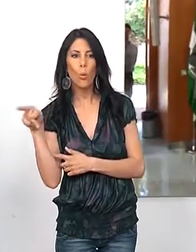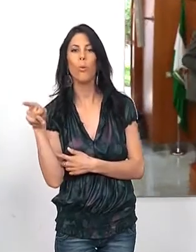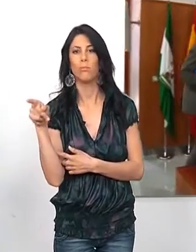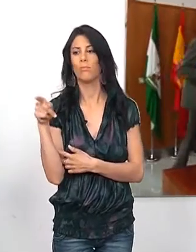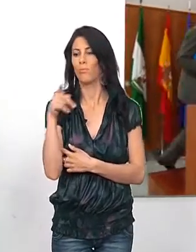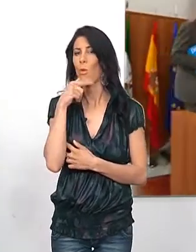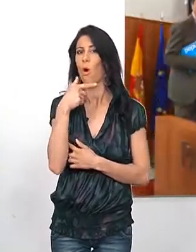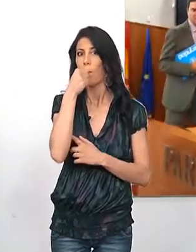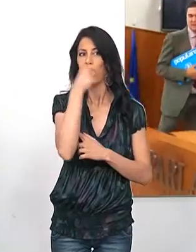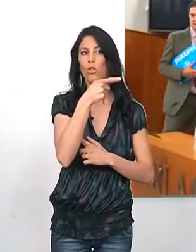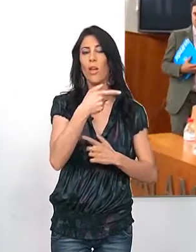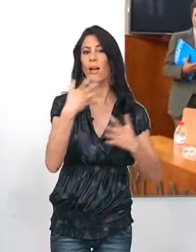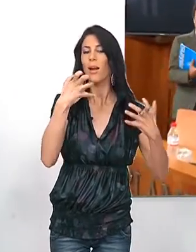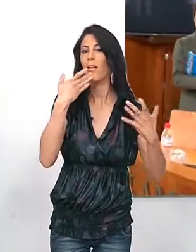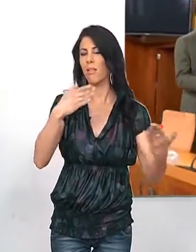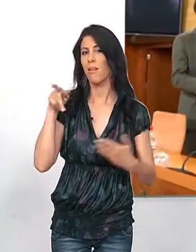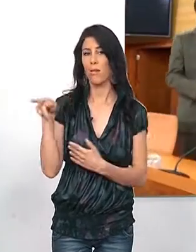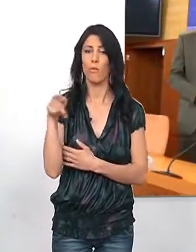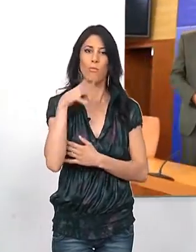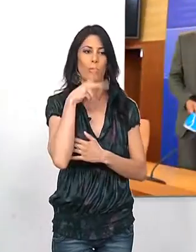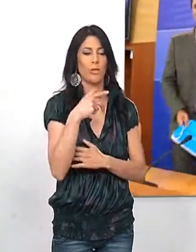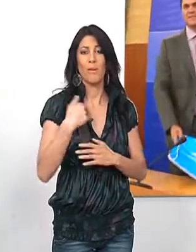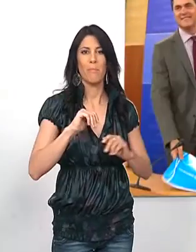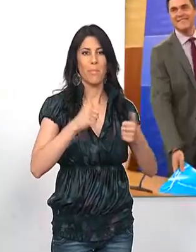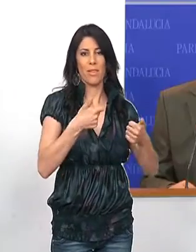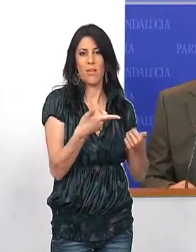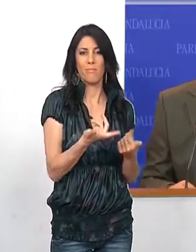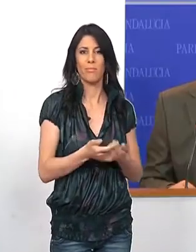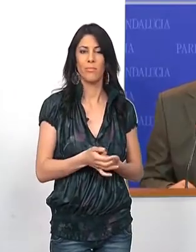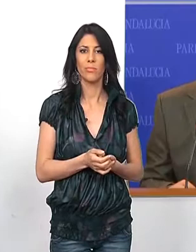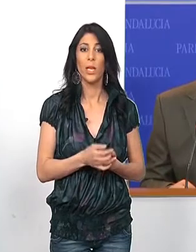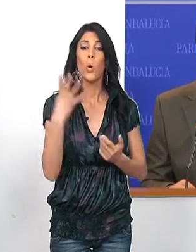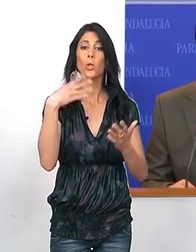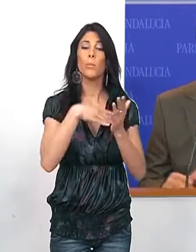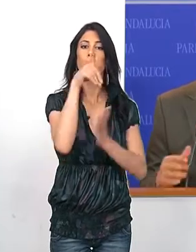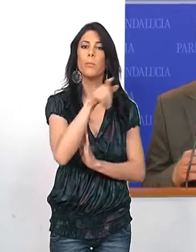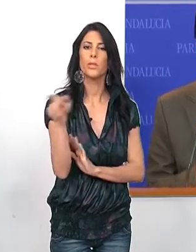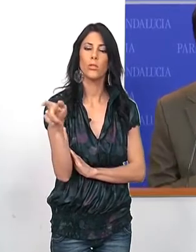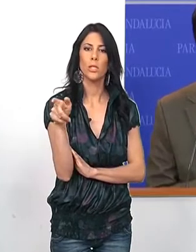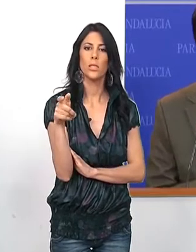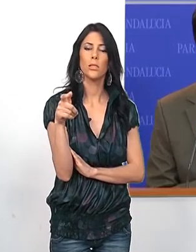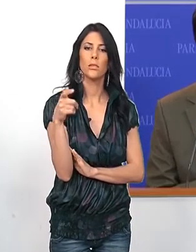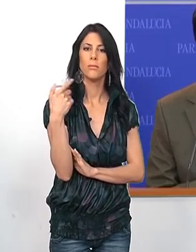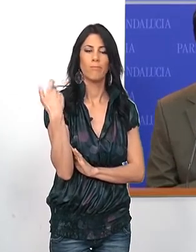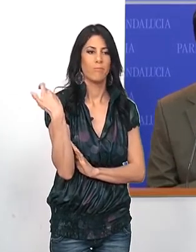Unida los que hayan decidido el futuro de la legislatura que acaba de comenzar. 4.000 personas han decidido